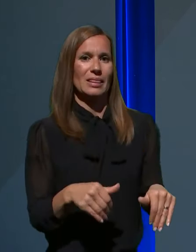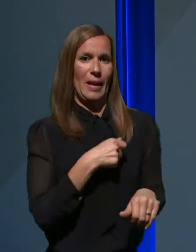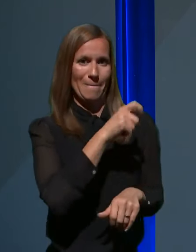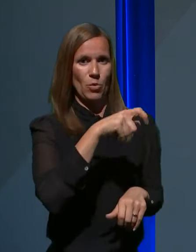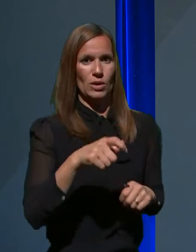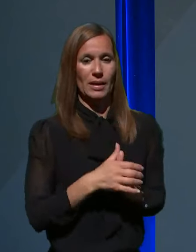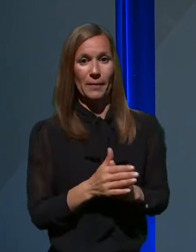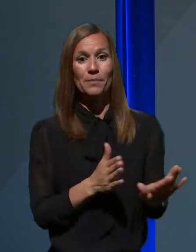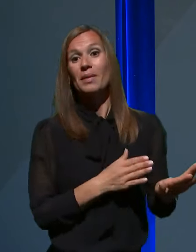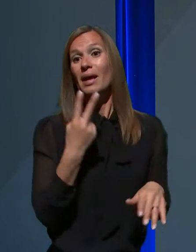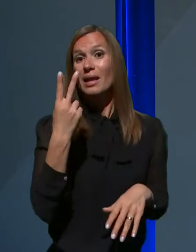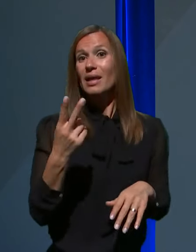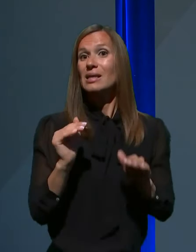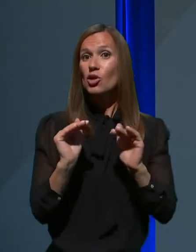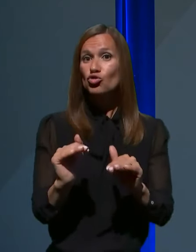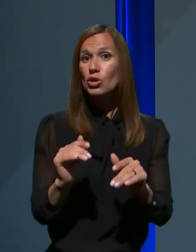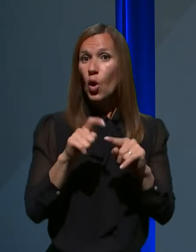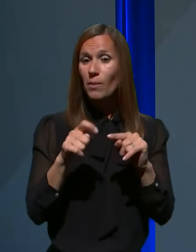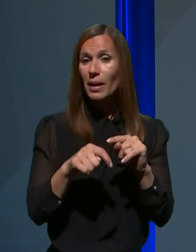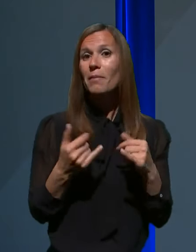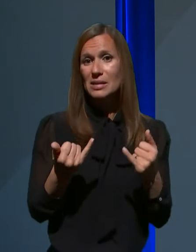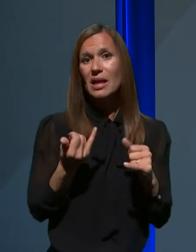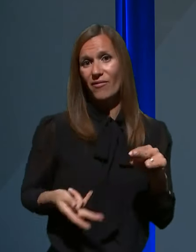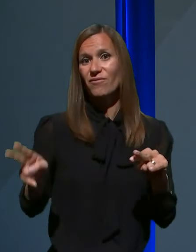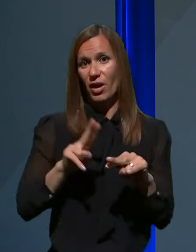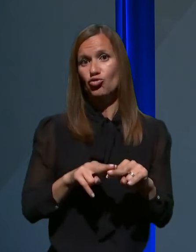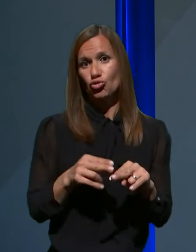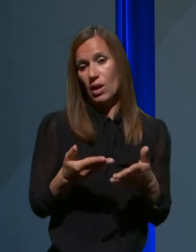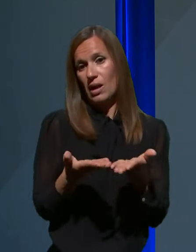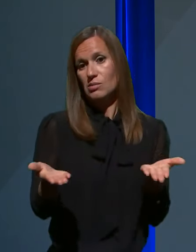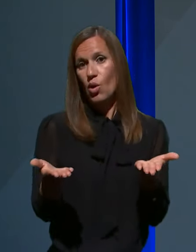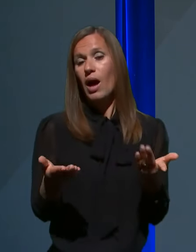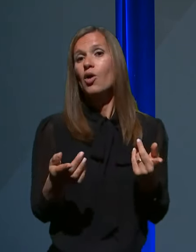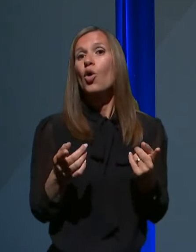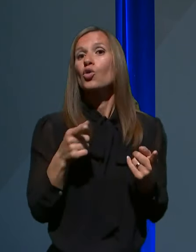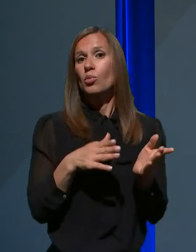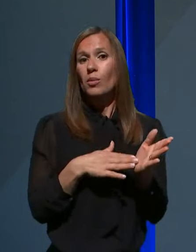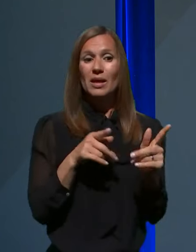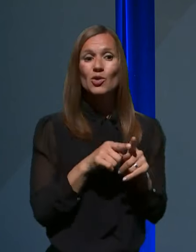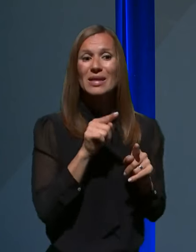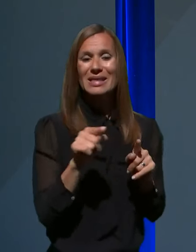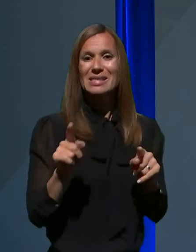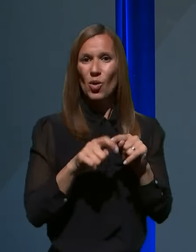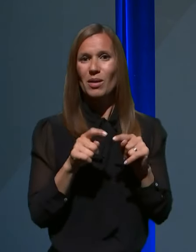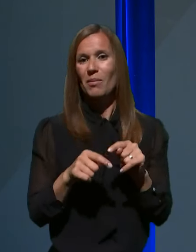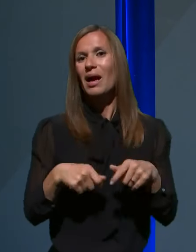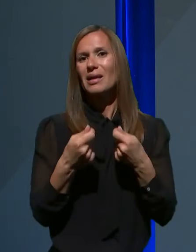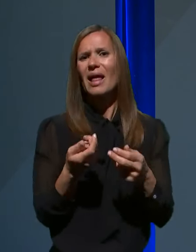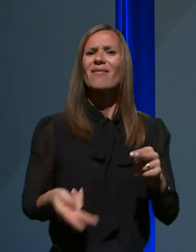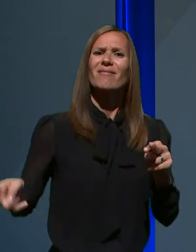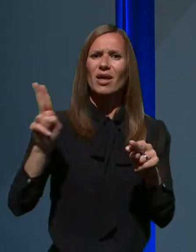se tiče zaščitne opreme, je je trenutno več na razpolago, se pravi tudi te, ki nudi večjo varnost,